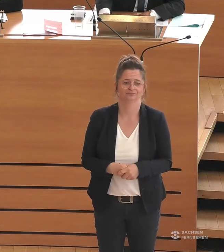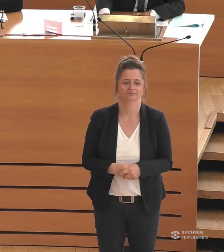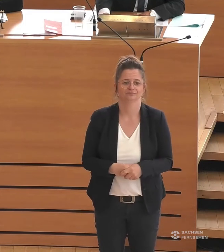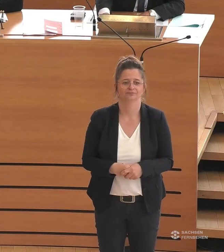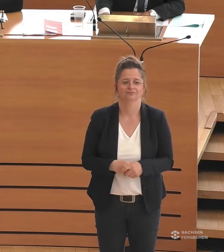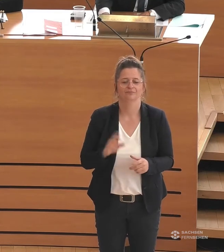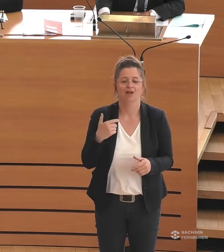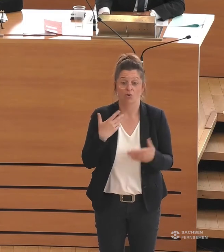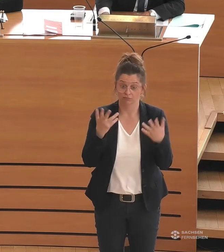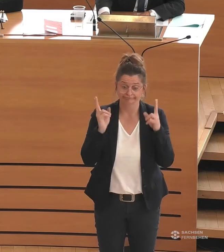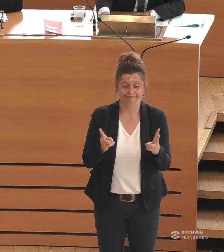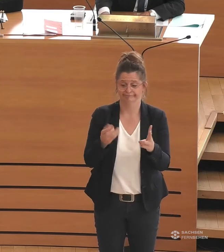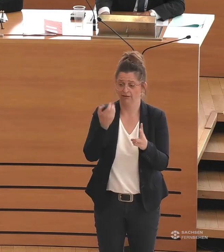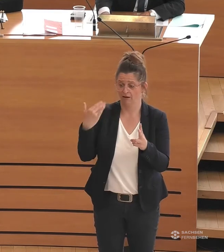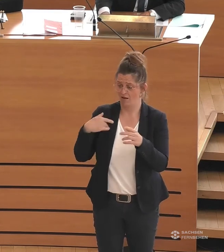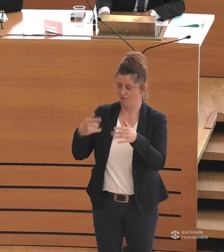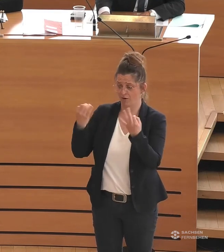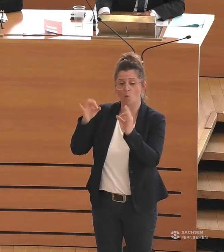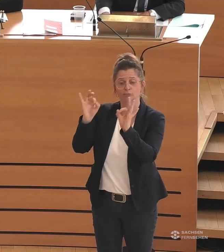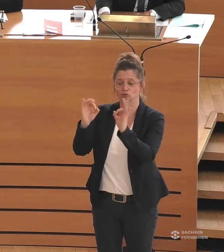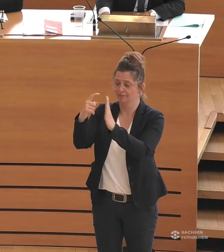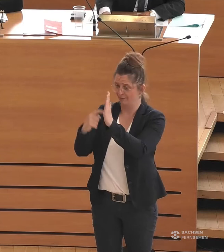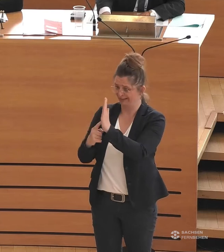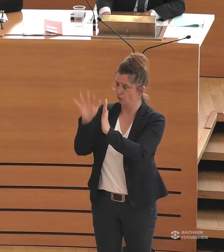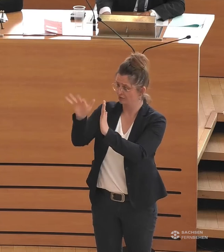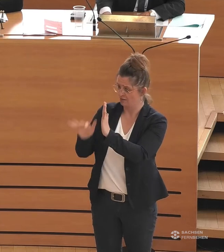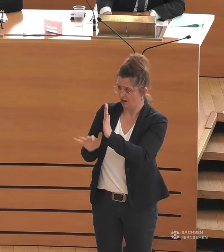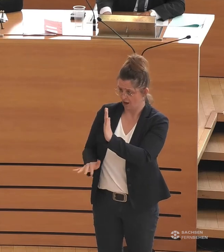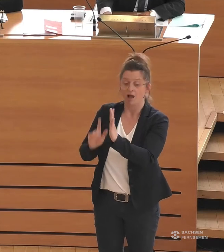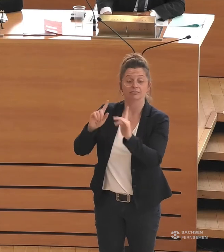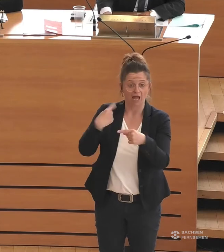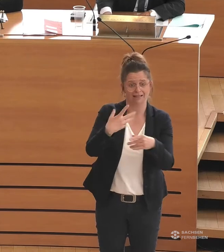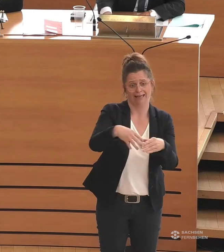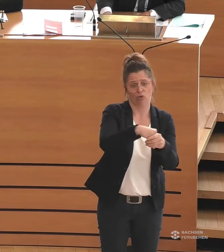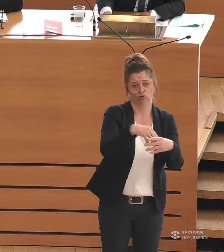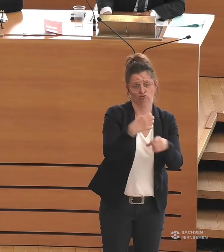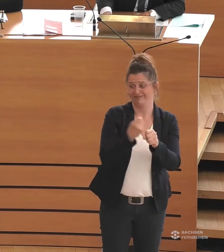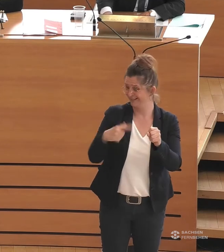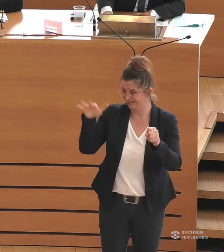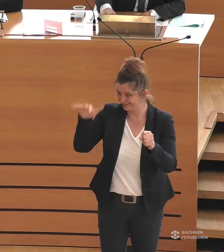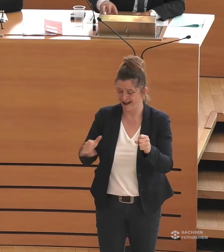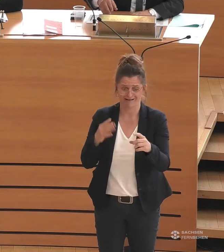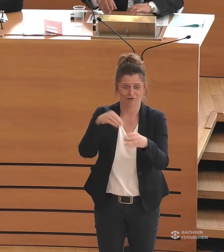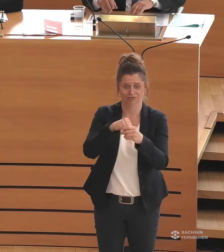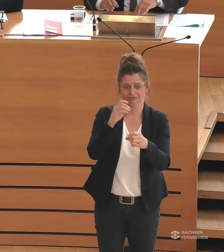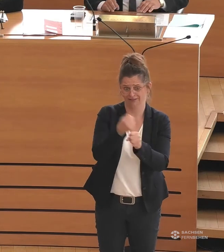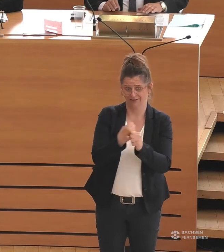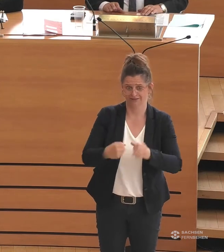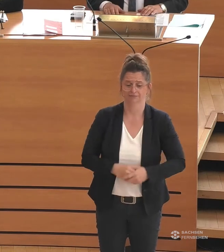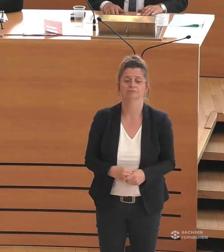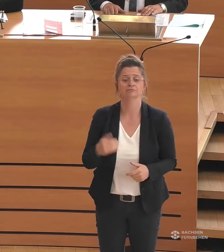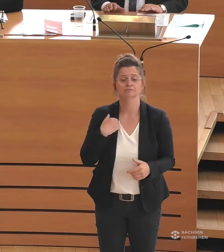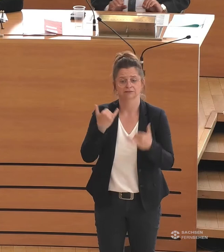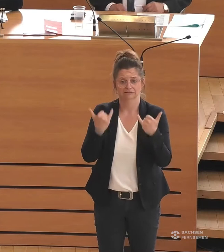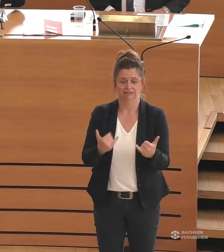eingestellen, dass ohne entsprechende Rahmenbedingungen eine Inklusion nicht möglich ist. Vielen Dank. Setzen Sie den Landesaktionsplan um. ist immer noch abgelaufen, Frau